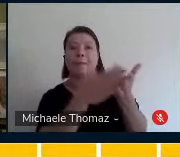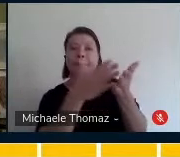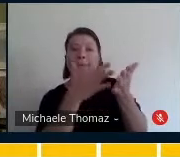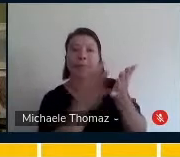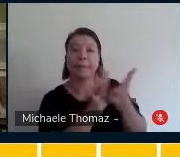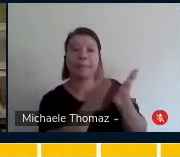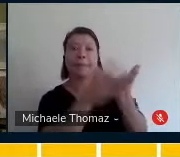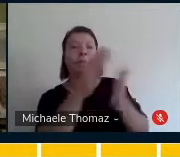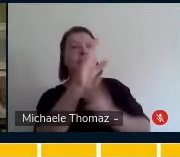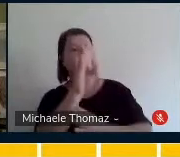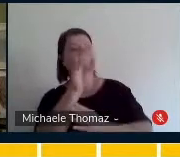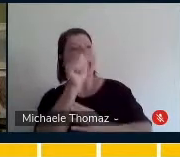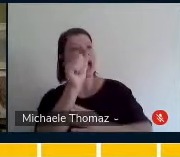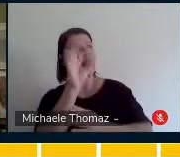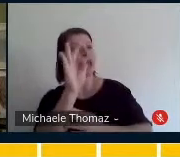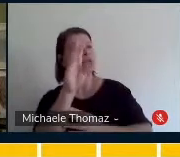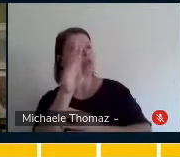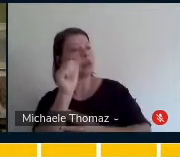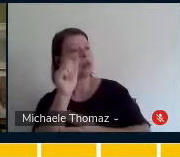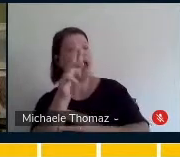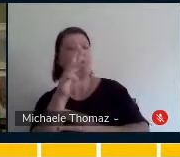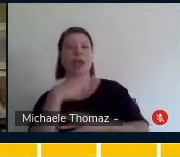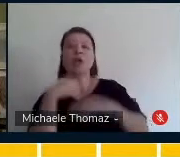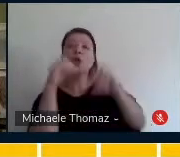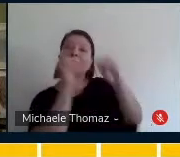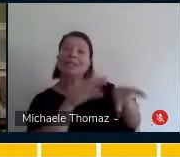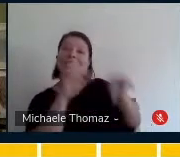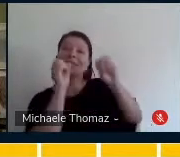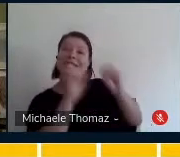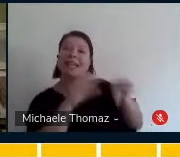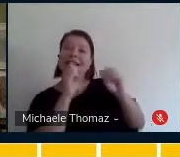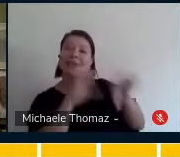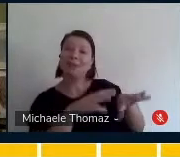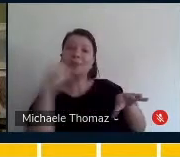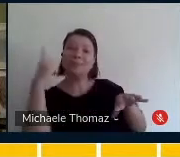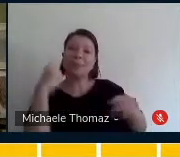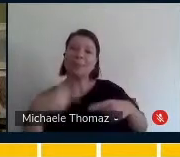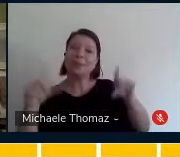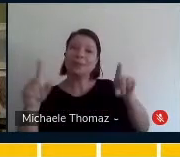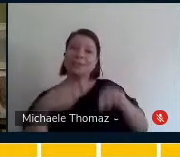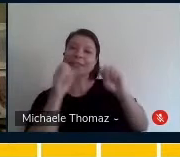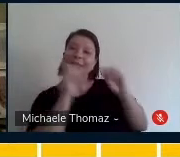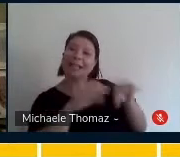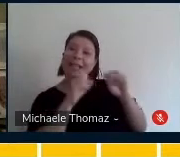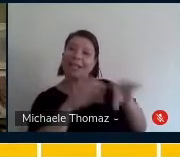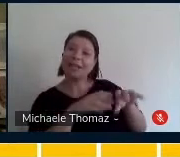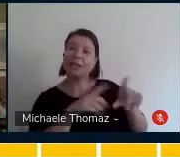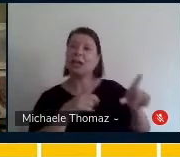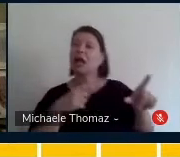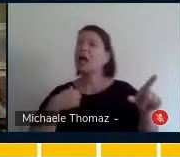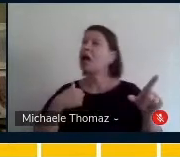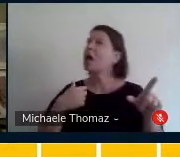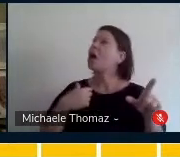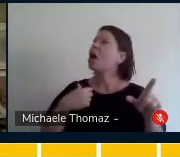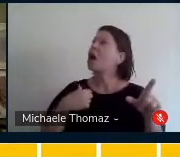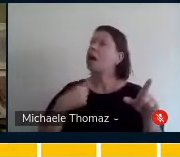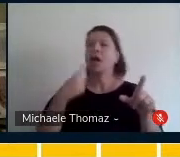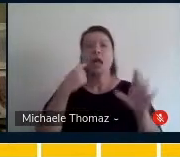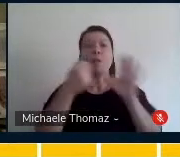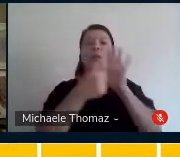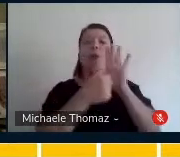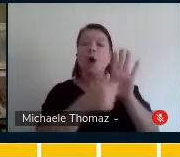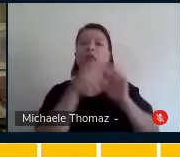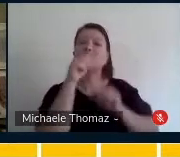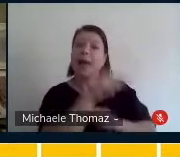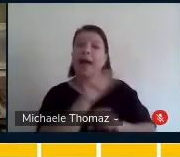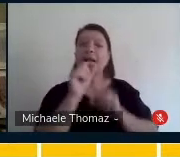E aqui, a gente traz para a Paula é o conhecimento de que existem ferramentas culturais como